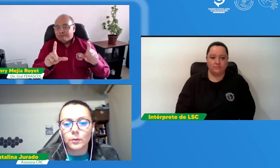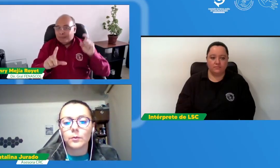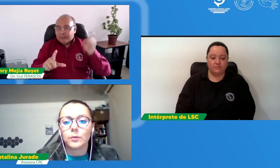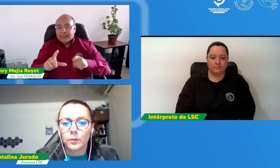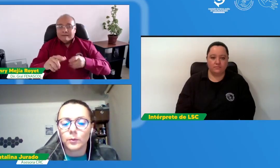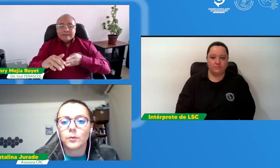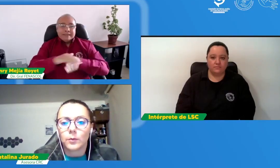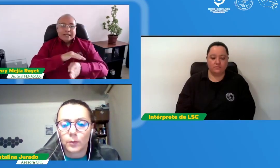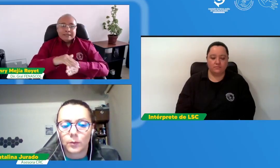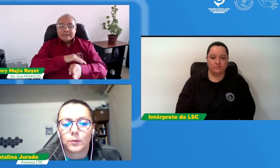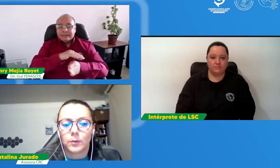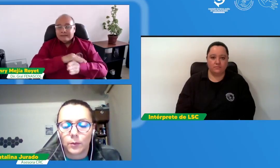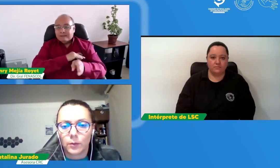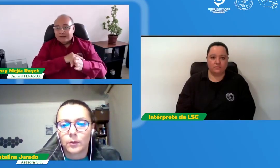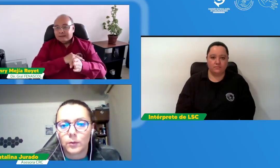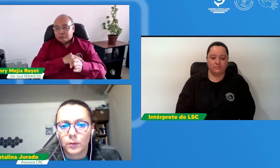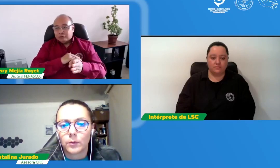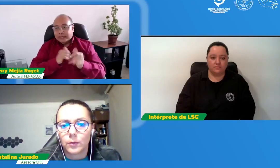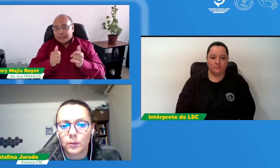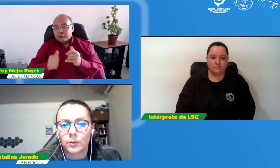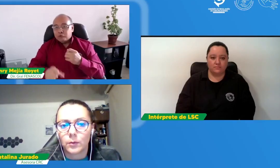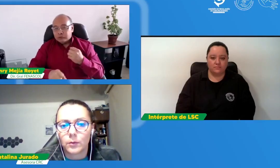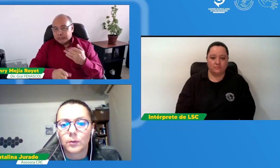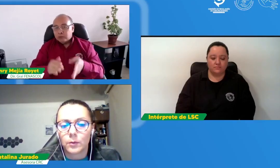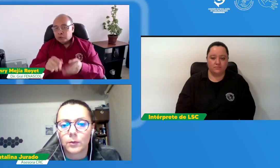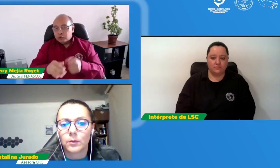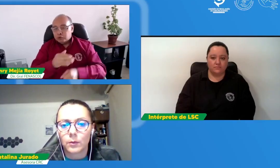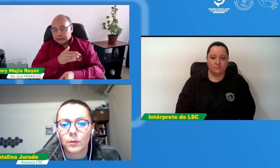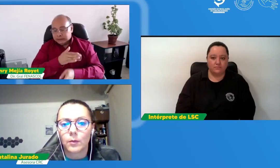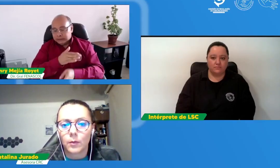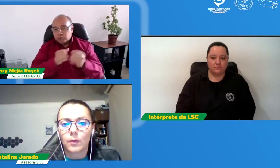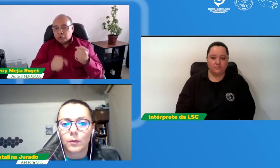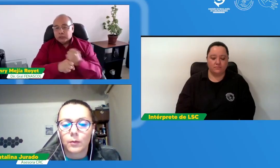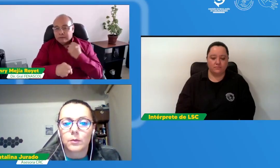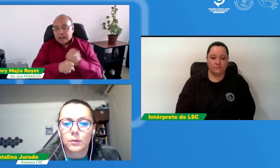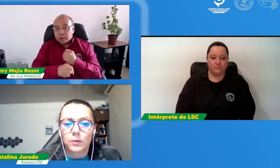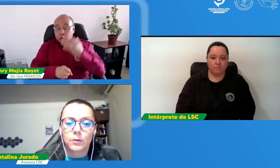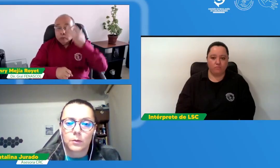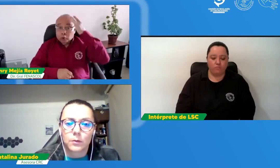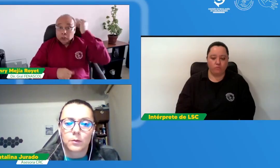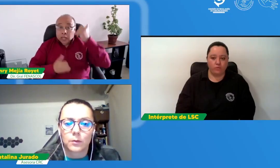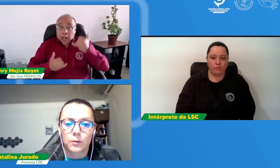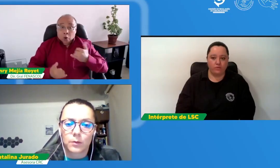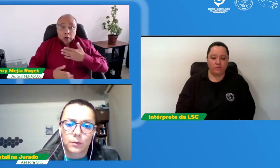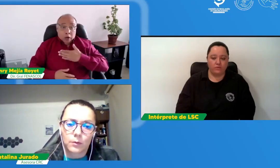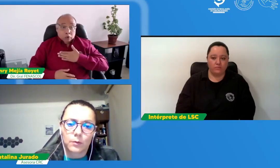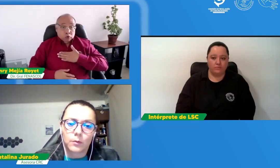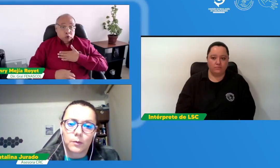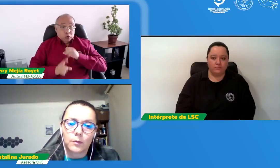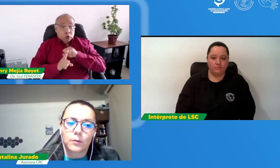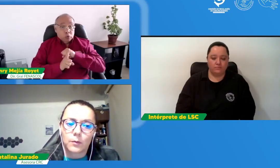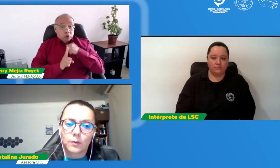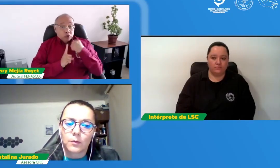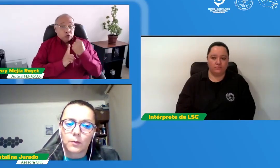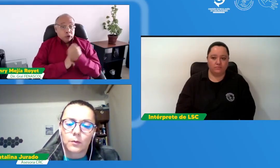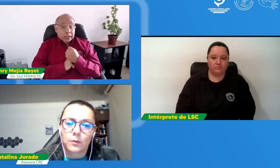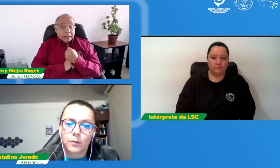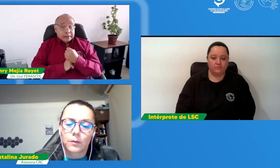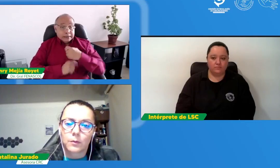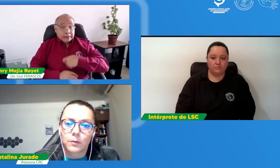relacionado con la televisión y sus sistemas de acceso entonces hay que continuar trabajando en relación a esto porque